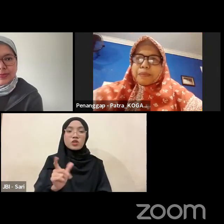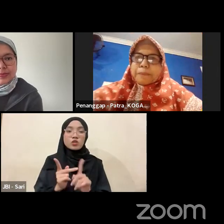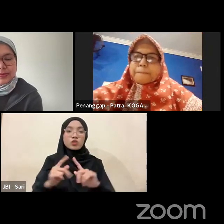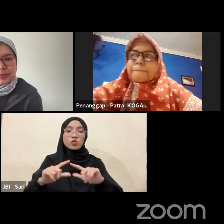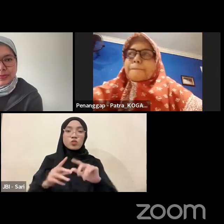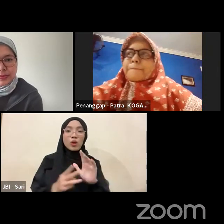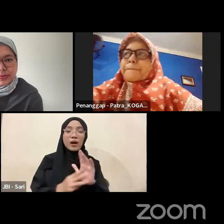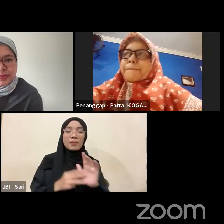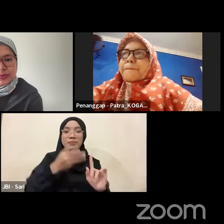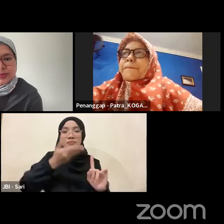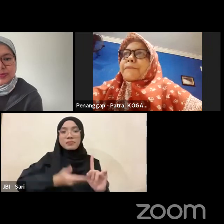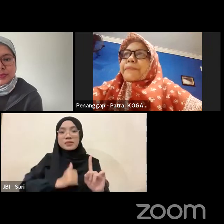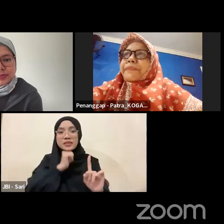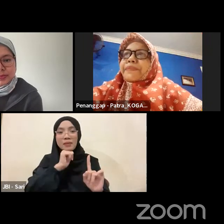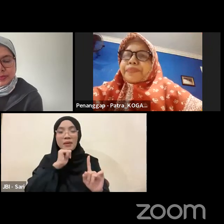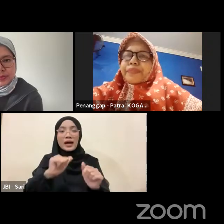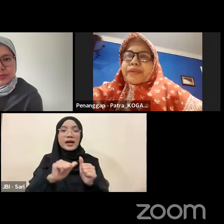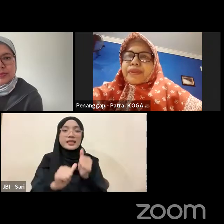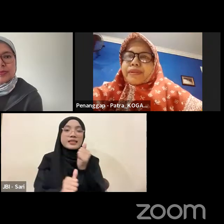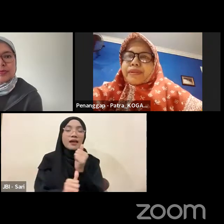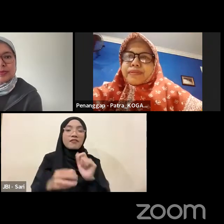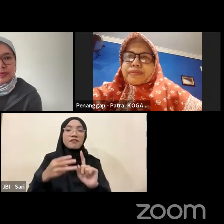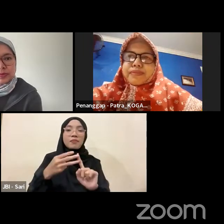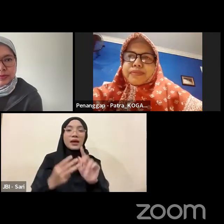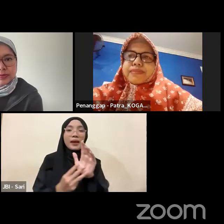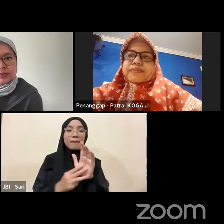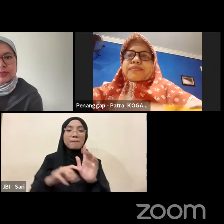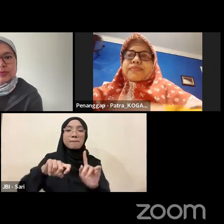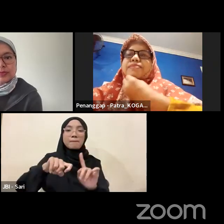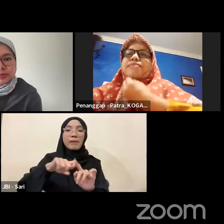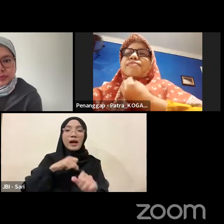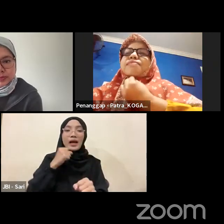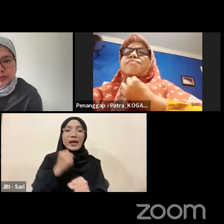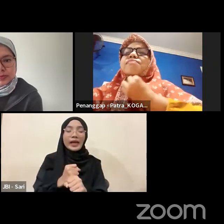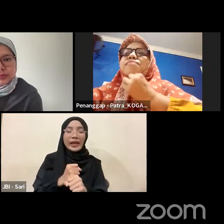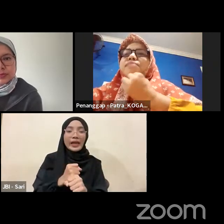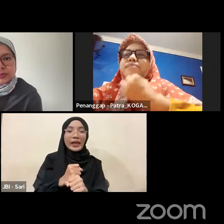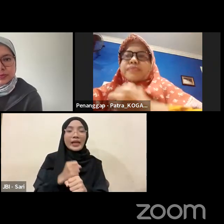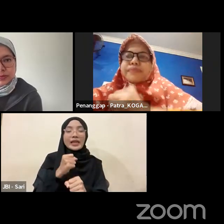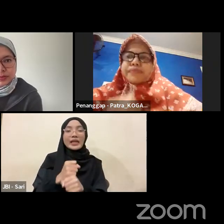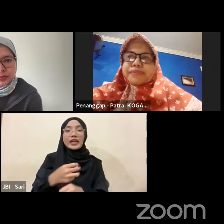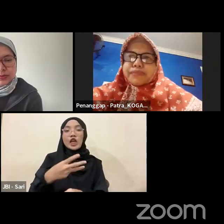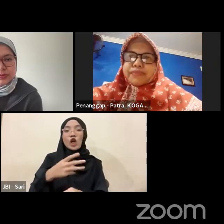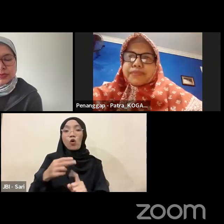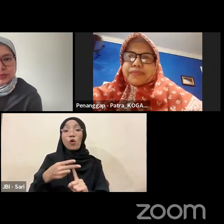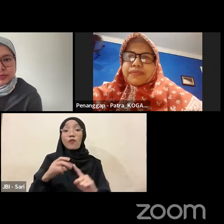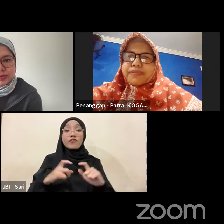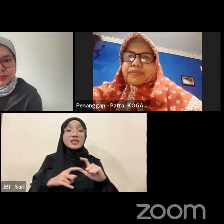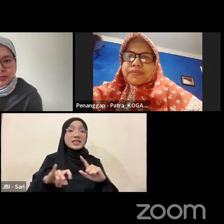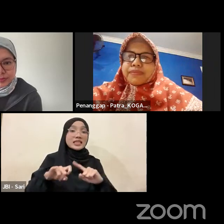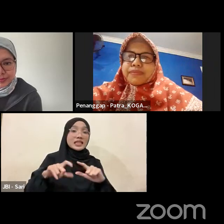staf di BMKG Stasiun Geofisika di Aceh Besar.